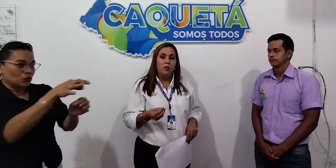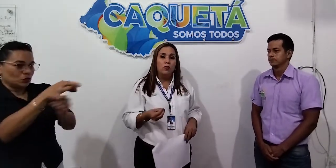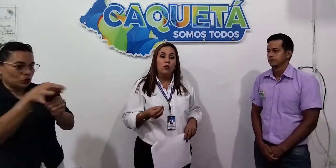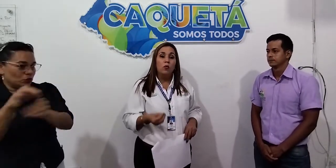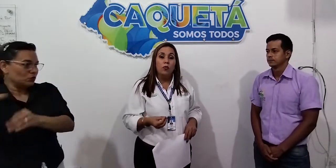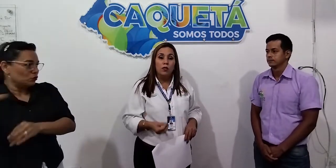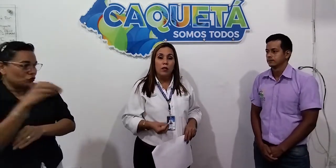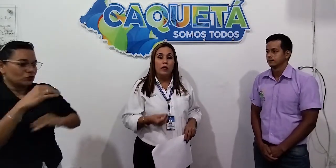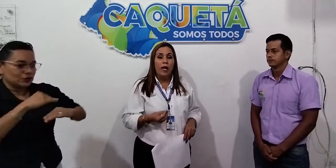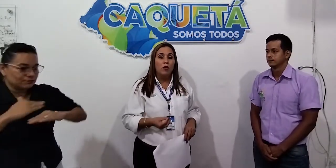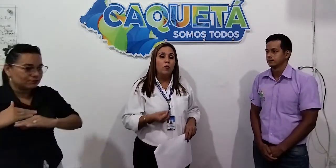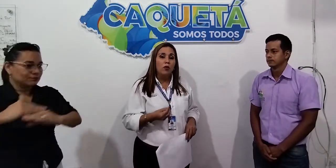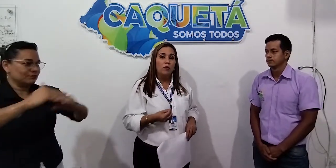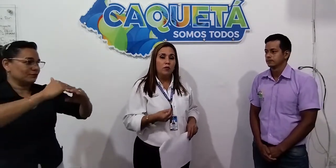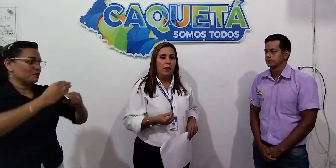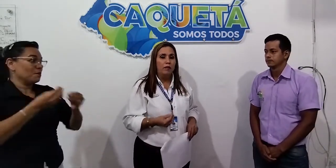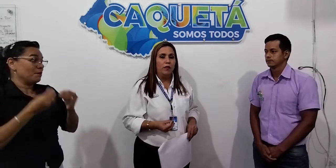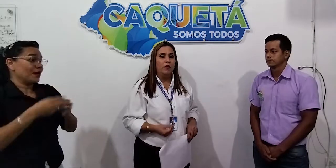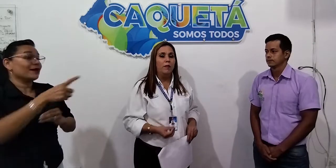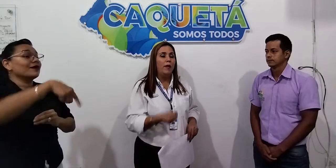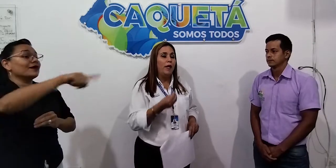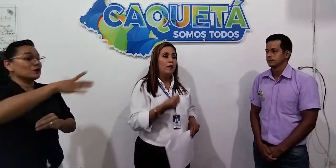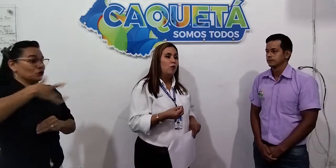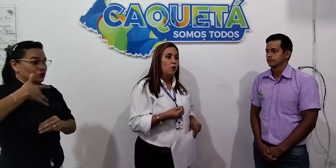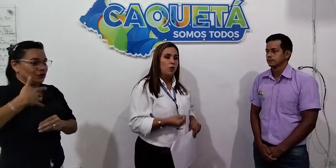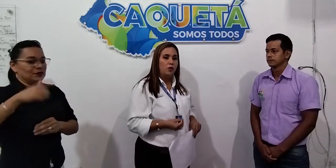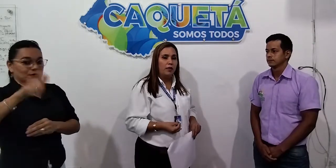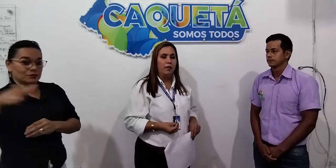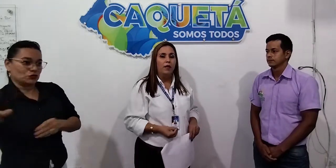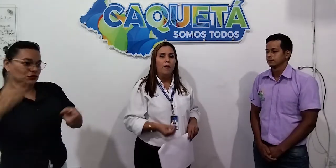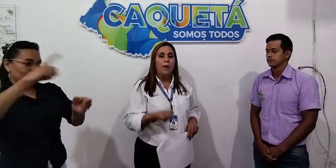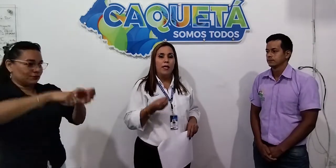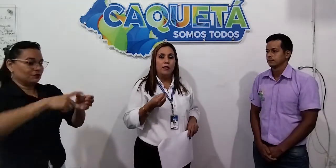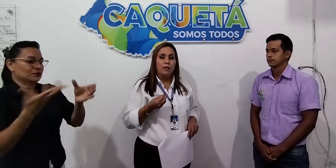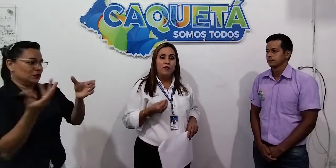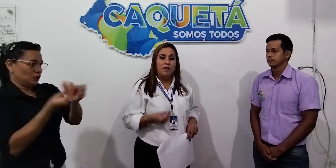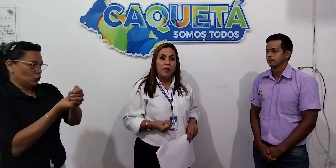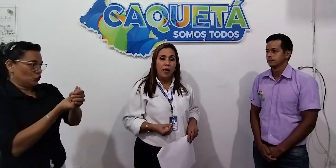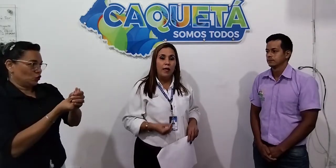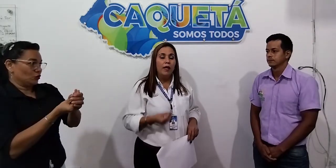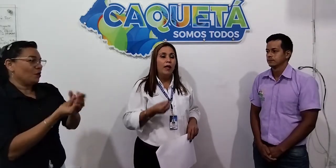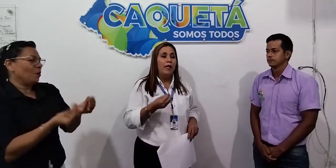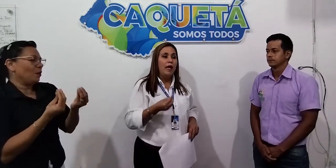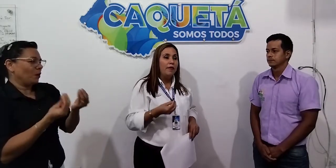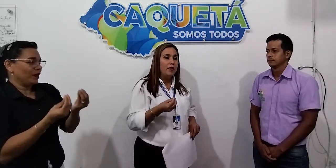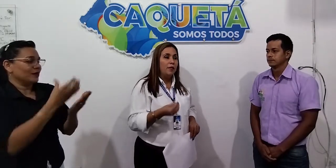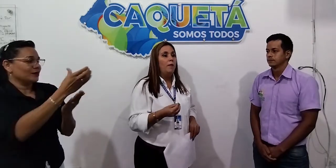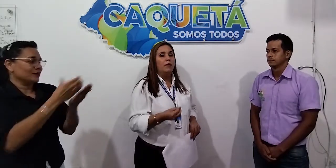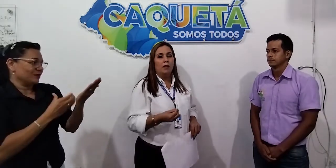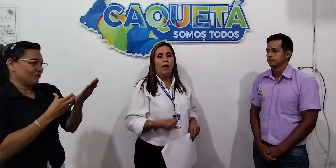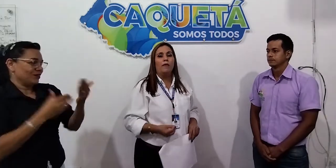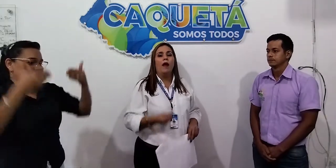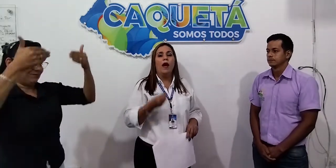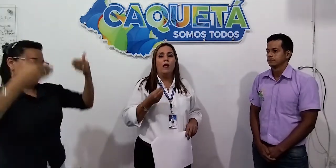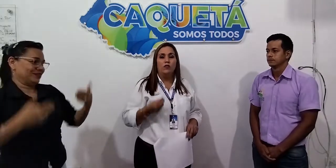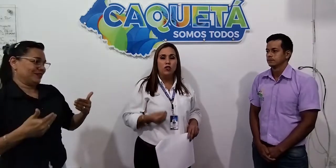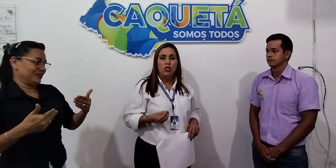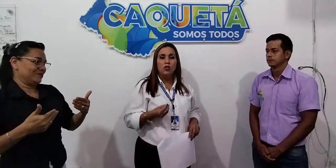esos cupos de algo muy importante, para algo muy importante, para certificar la discapacidad a los niños,